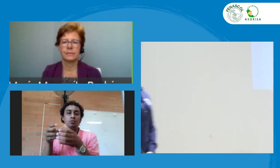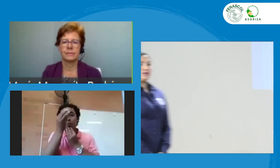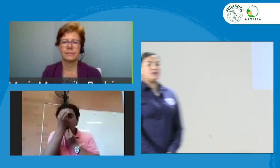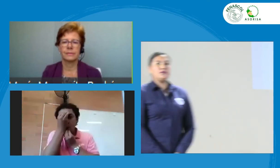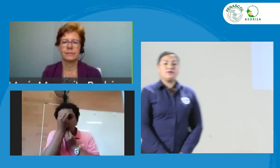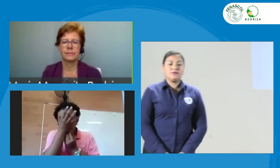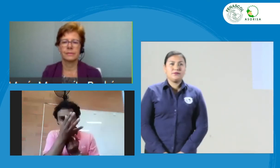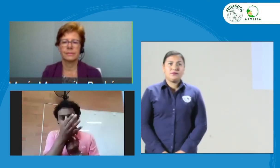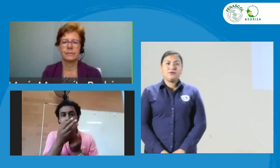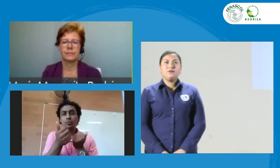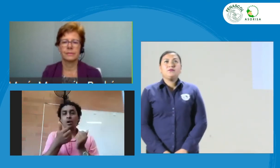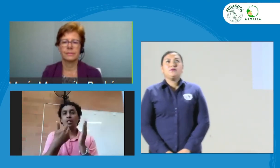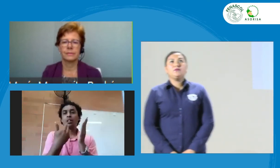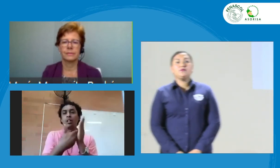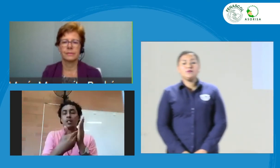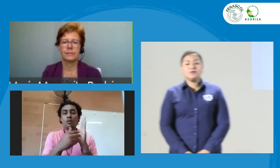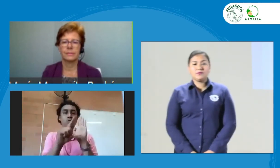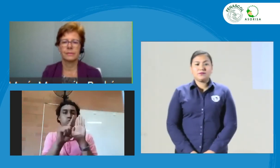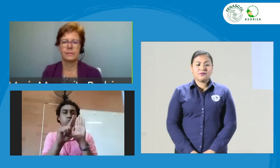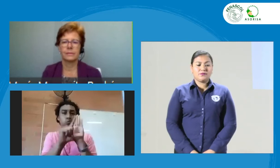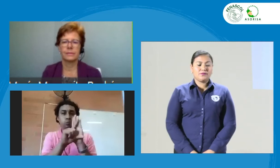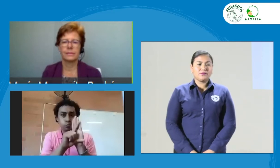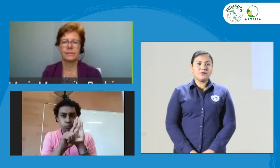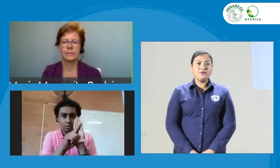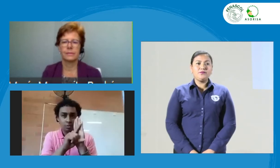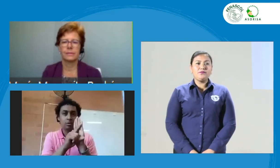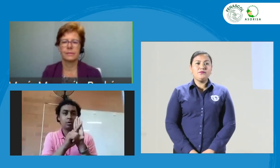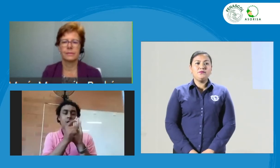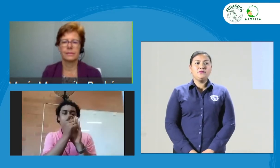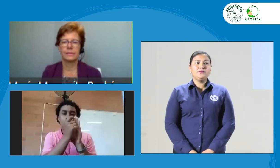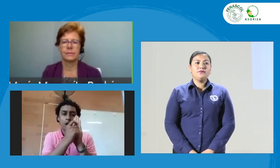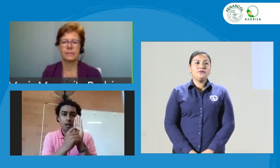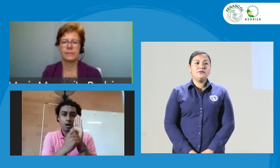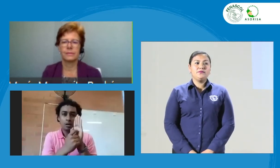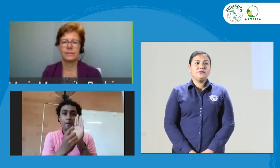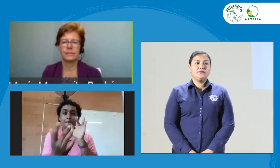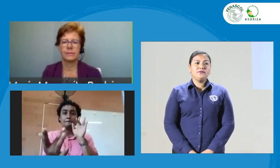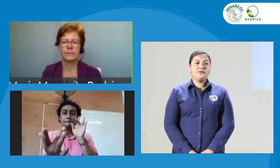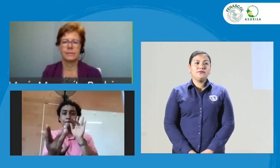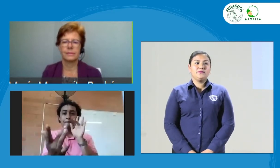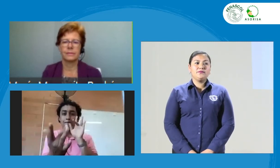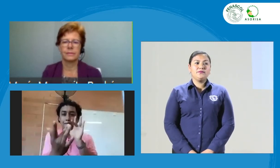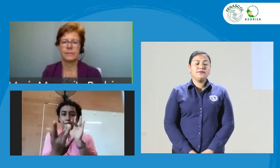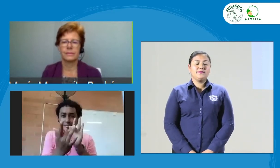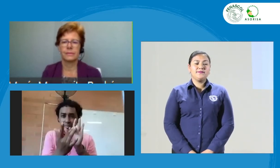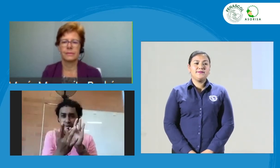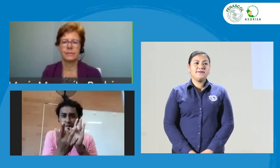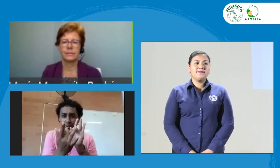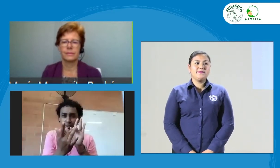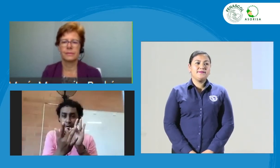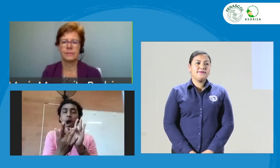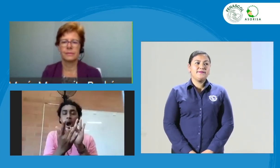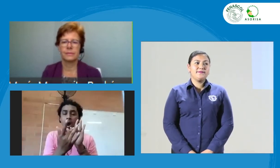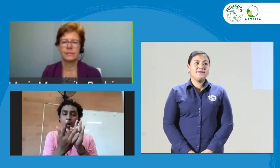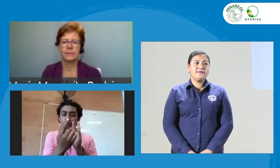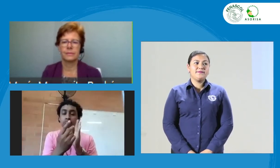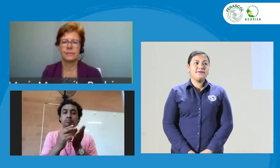de las mismas asociaciones y que pues muchas veces solamente las entidades se centran simplemente en los